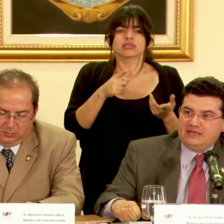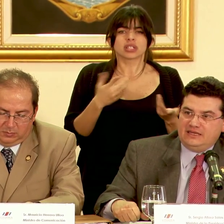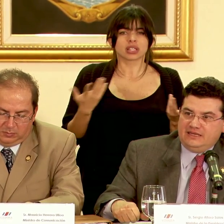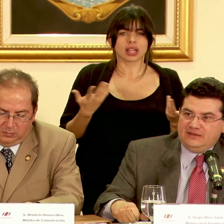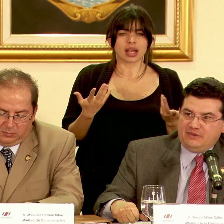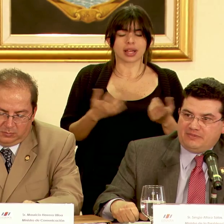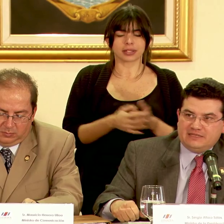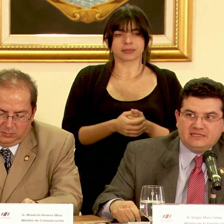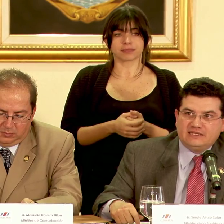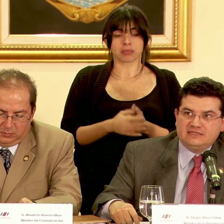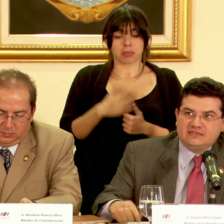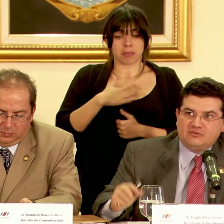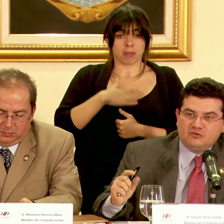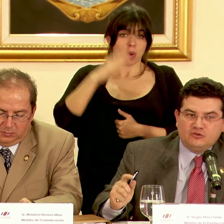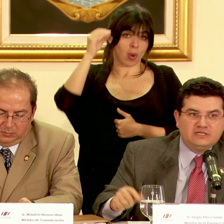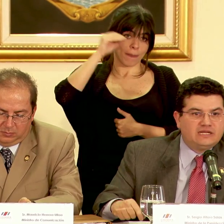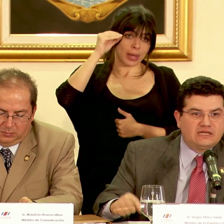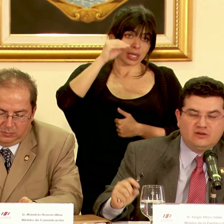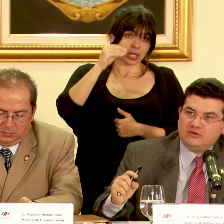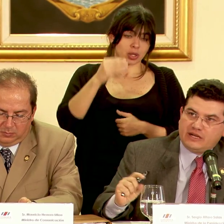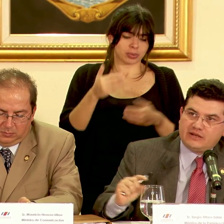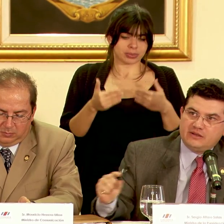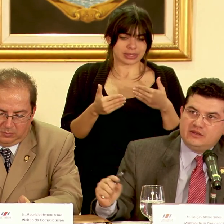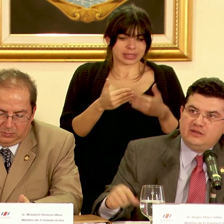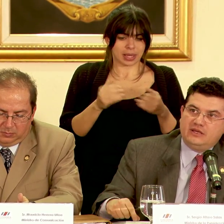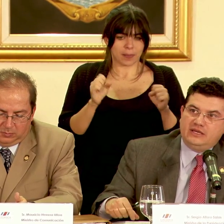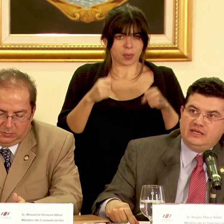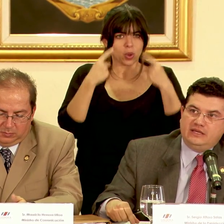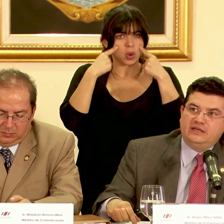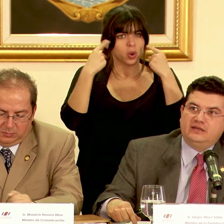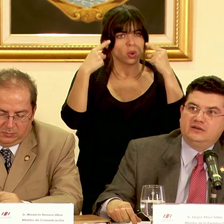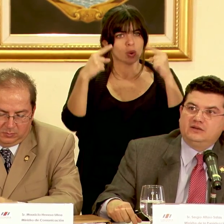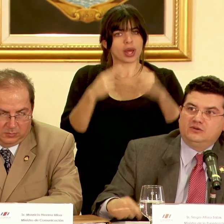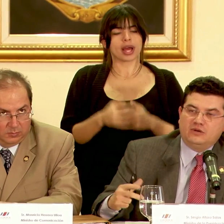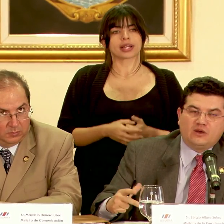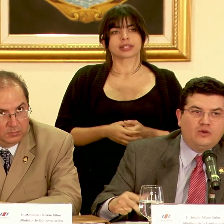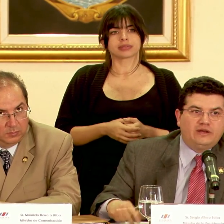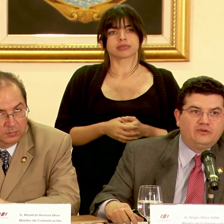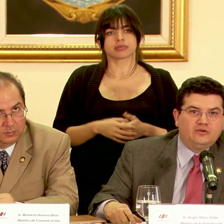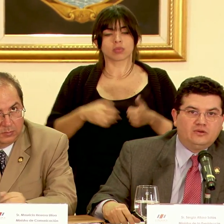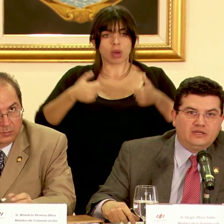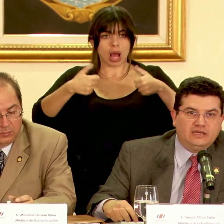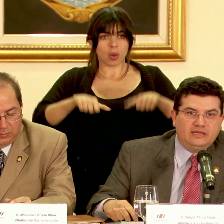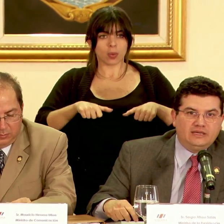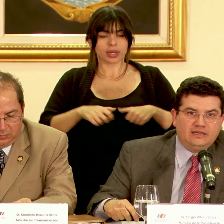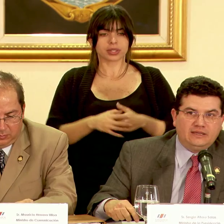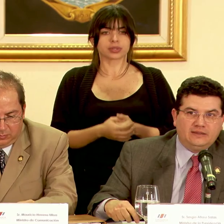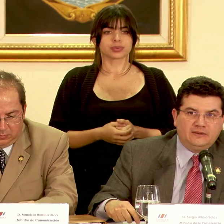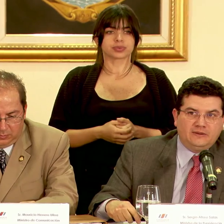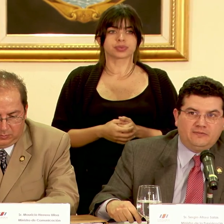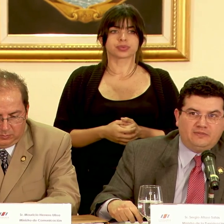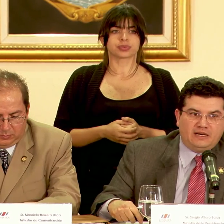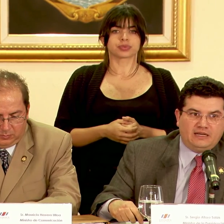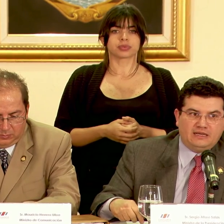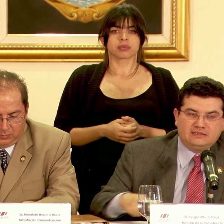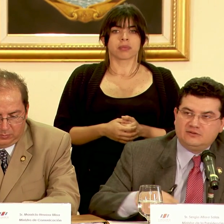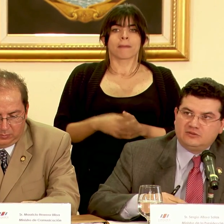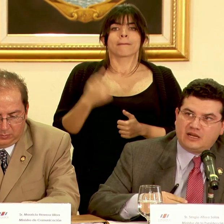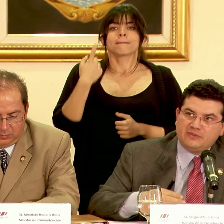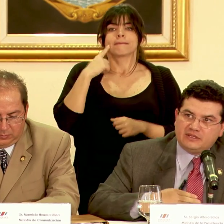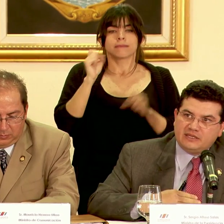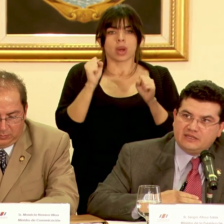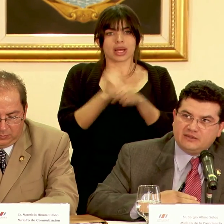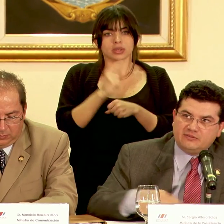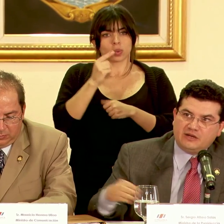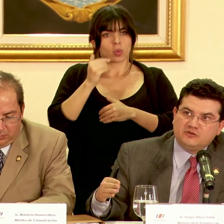que me parece que estamos muy cerca de lograr un acuerdo para hacer